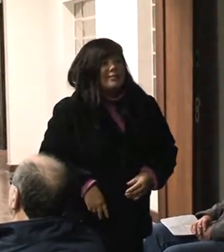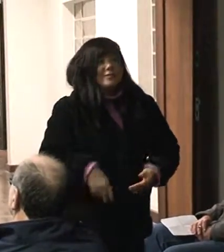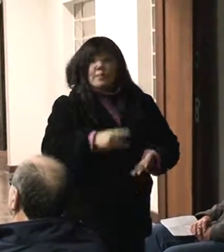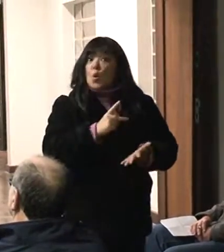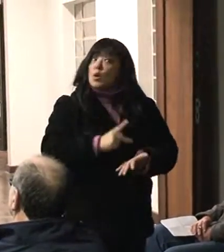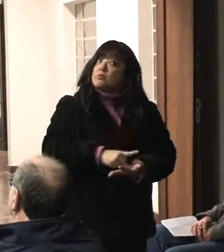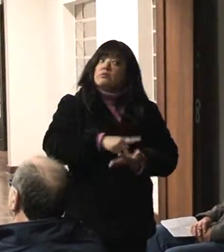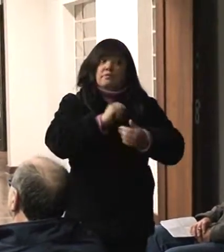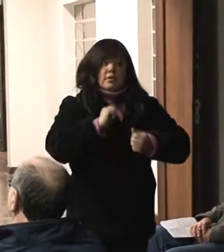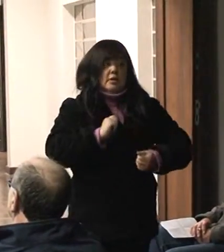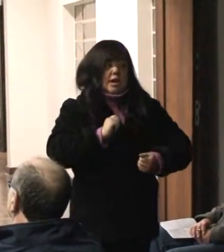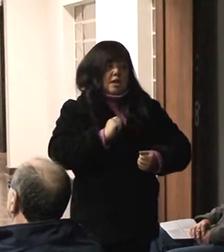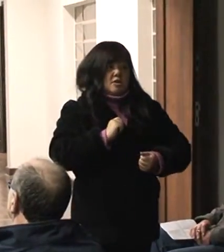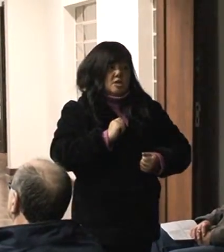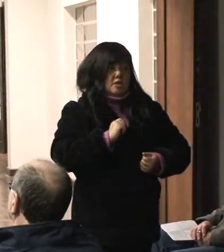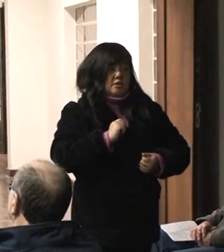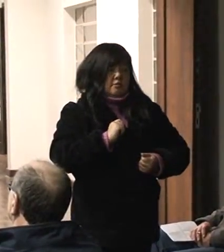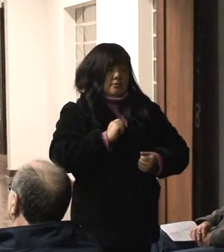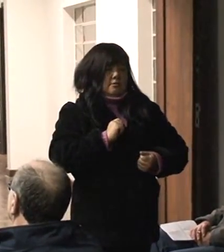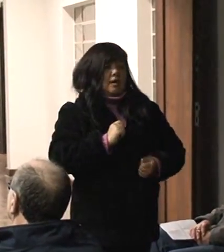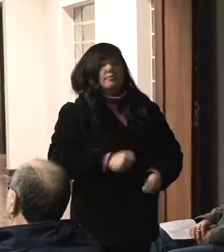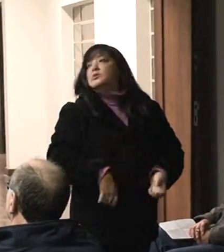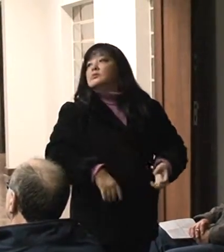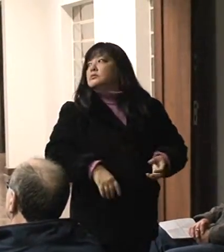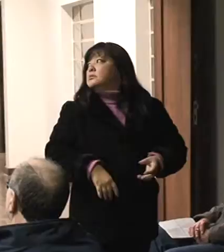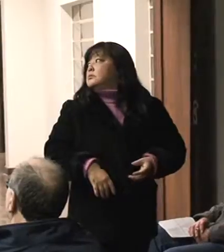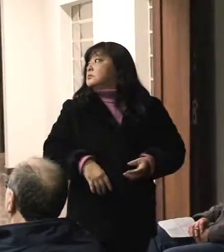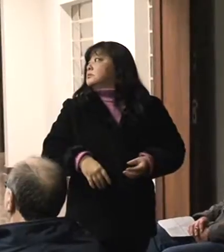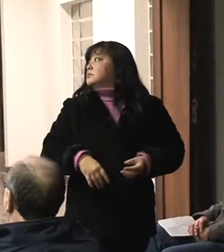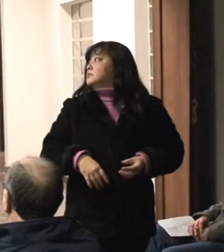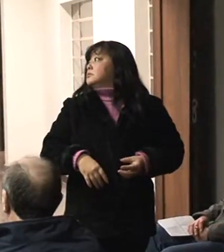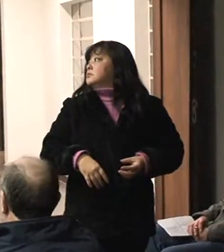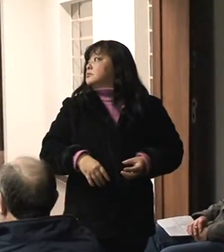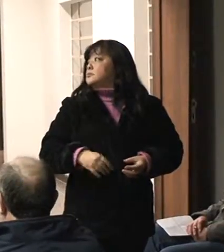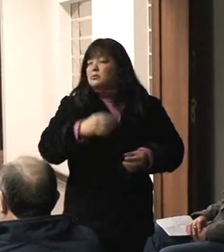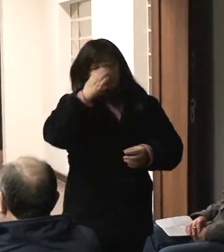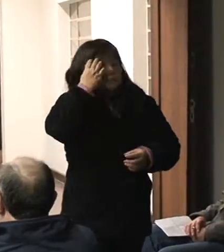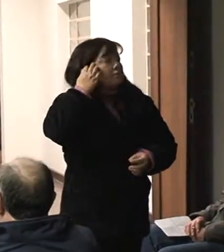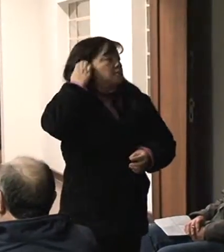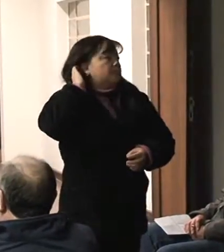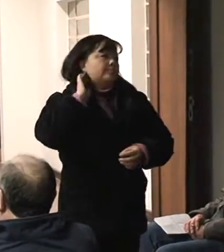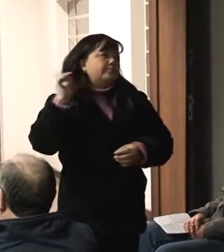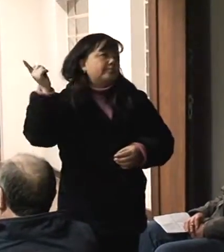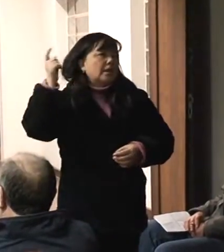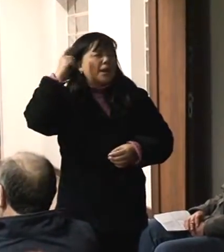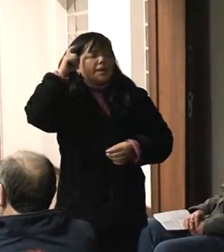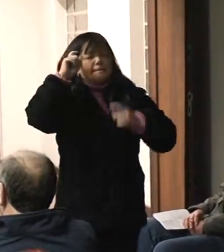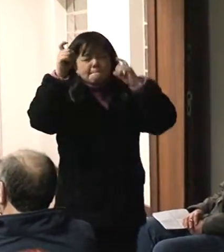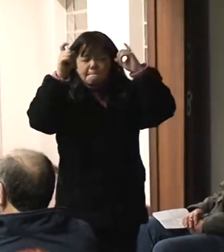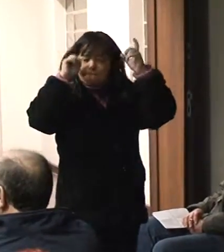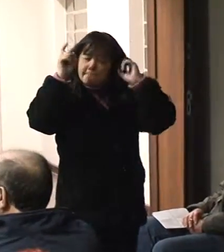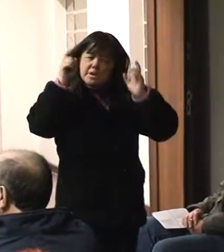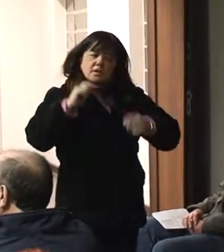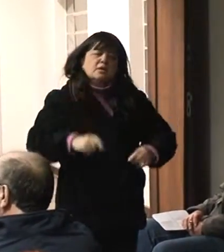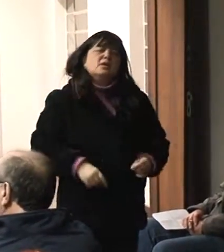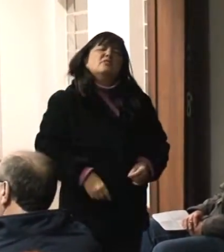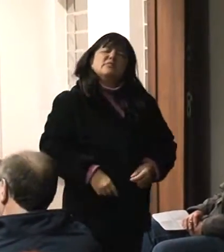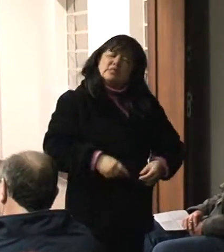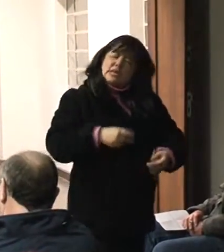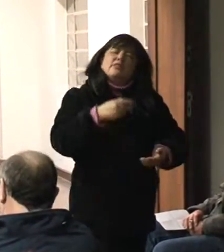Agora, a discussão é, até onde essa carta de intenções com esses planos, o sistema realmente é efetivo e atinge as